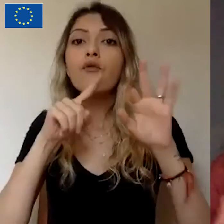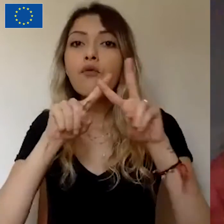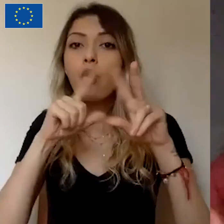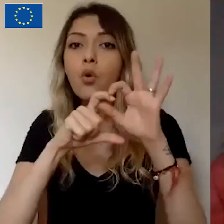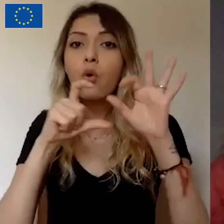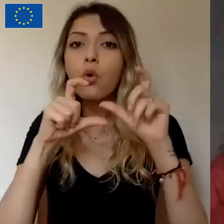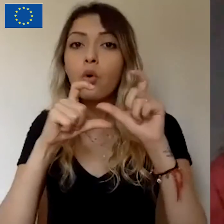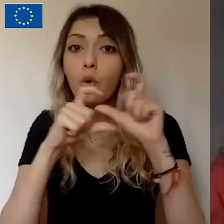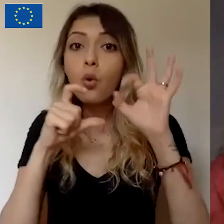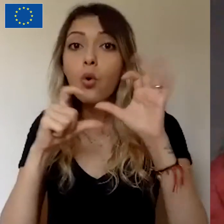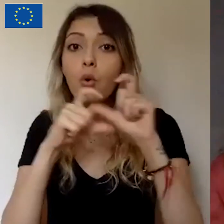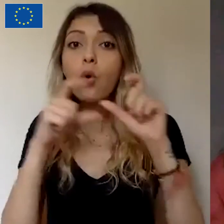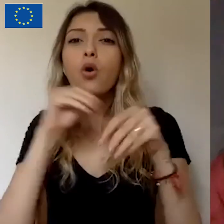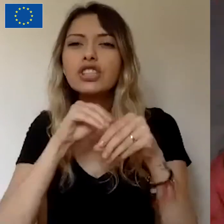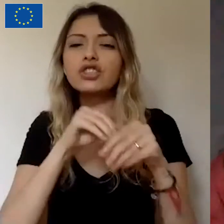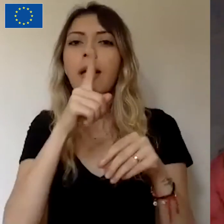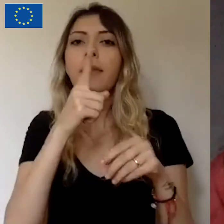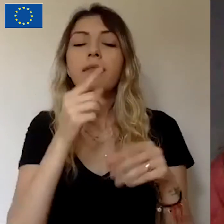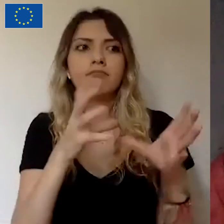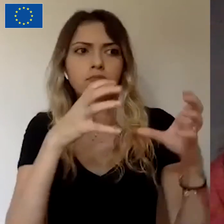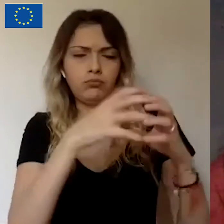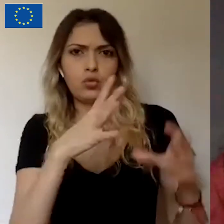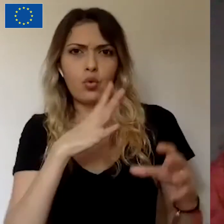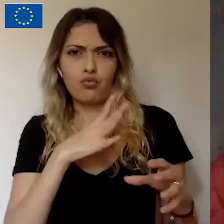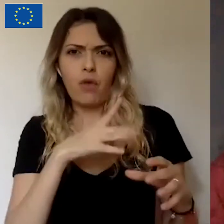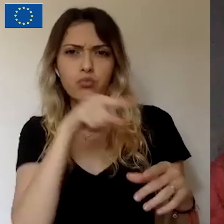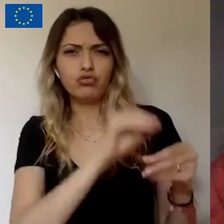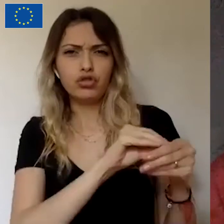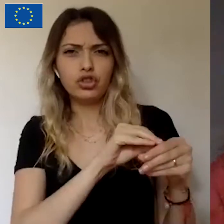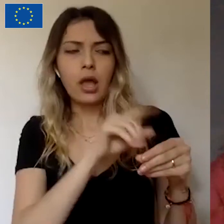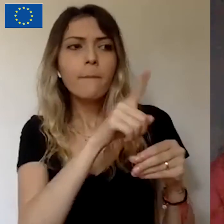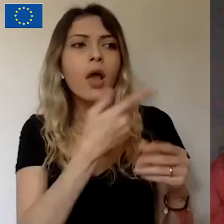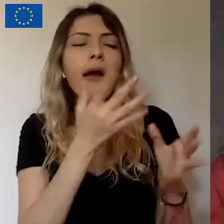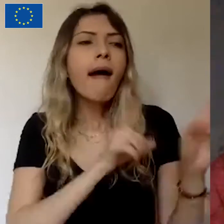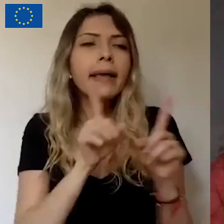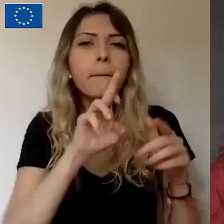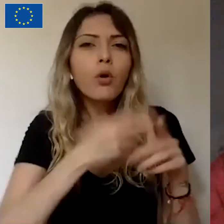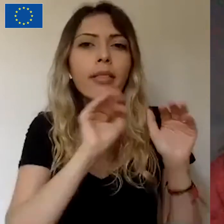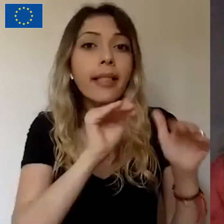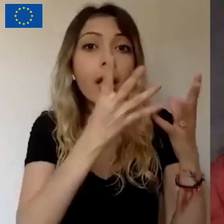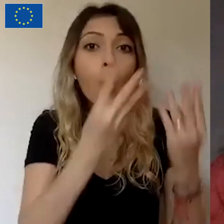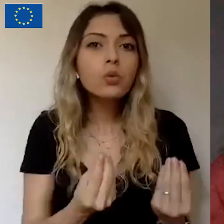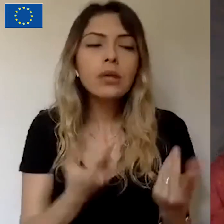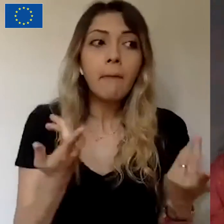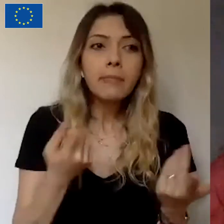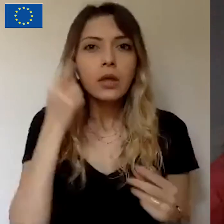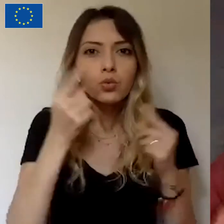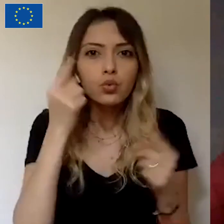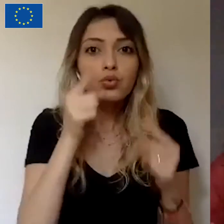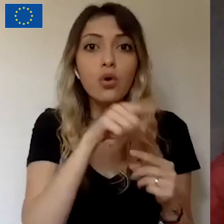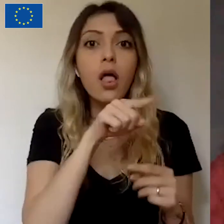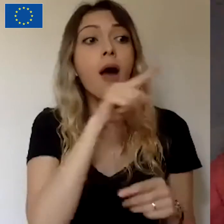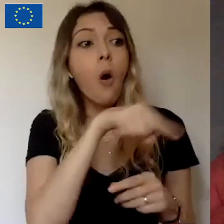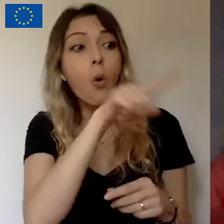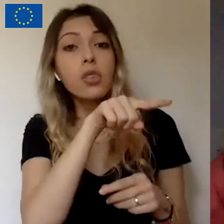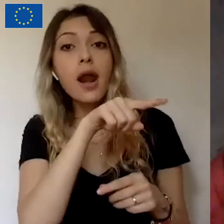Hangi projelere destek olsam diye dolaşan bir kitle var. Bunları projenize destek olmaya çağırıyor oluyorsunuz aslında. Çünkü bu proje